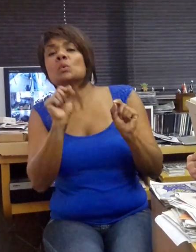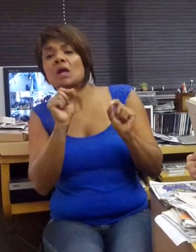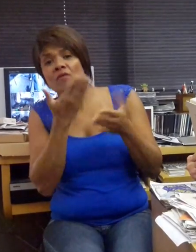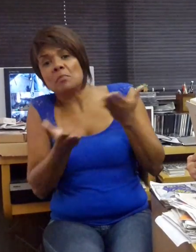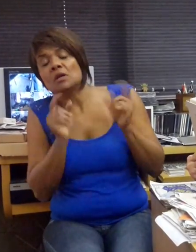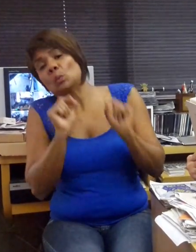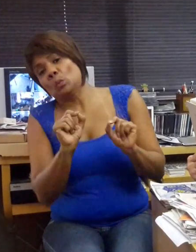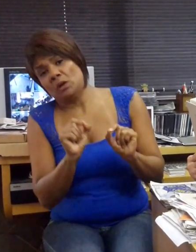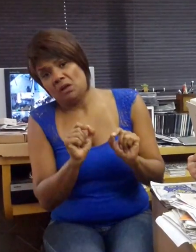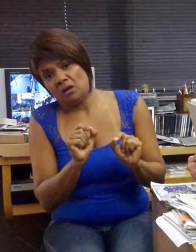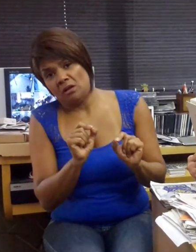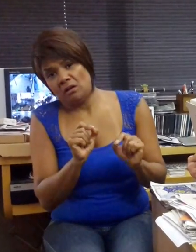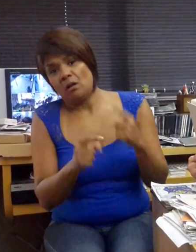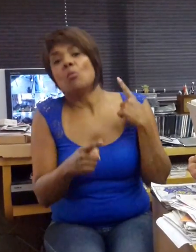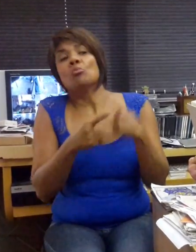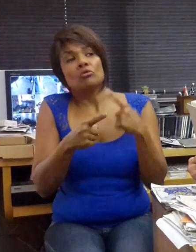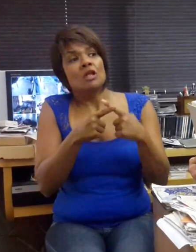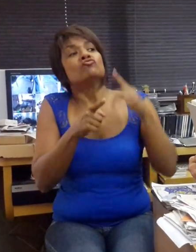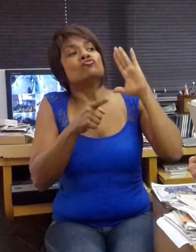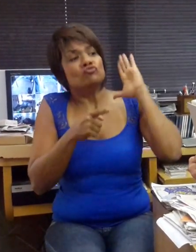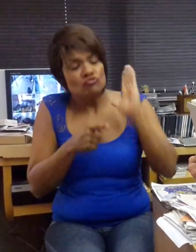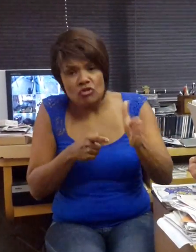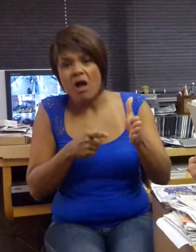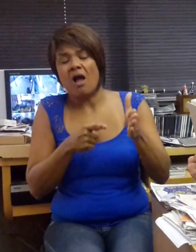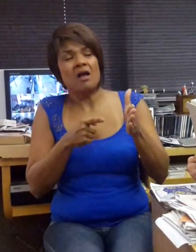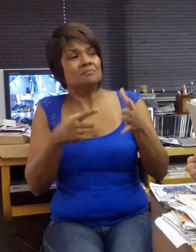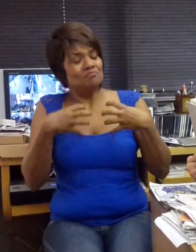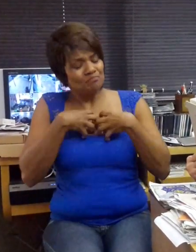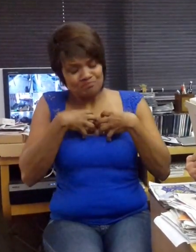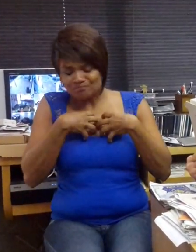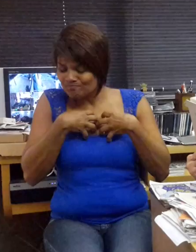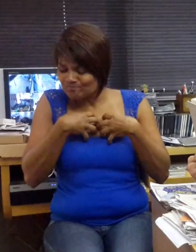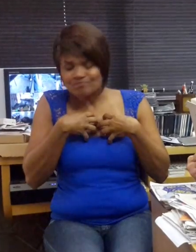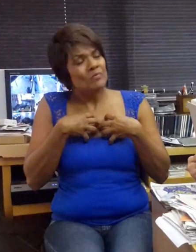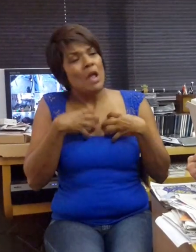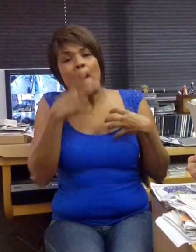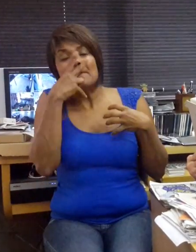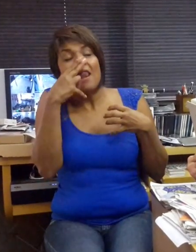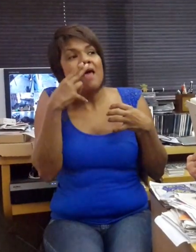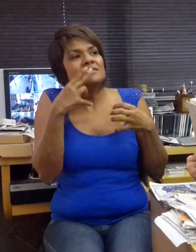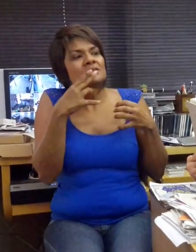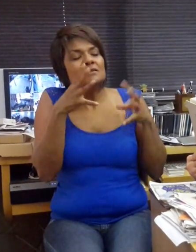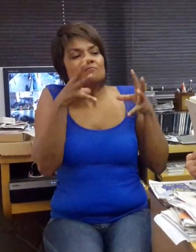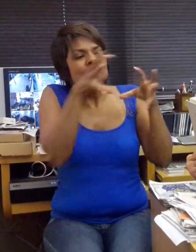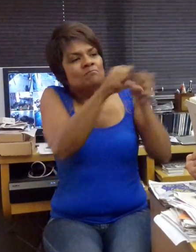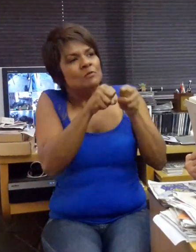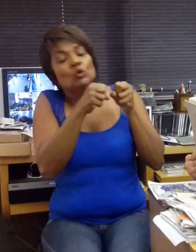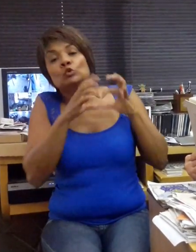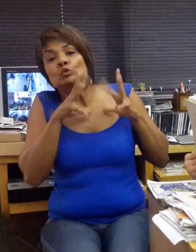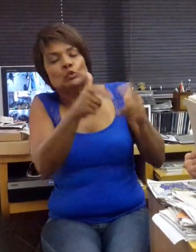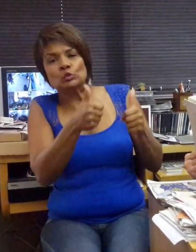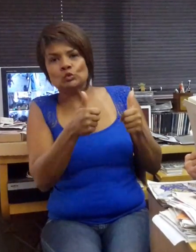pois já lhes tomaram tudo. Até a dignidade, a reputação,